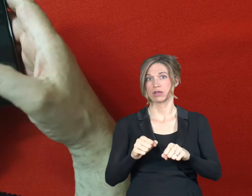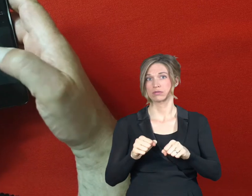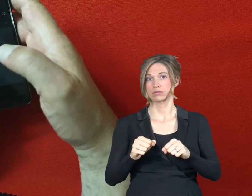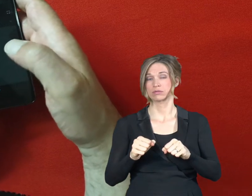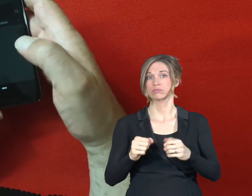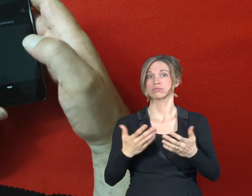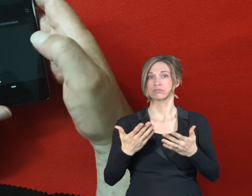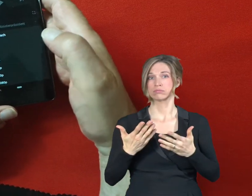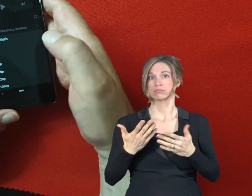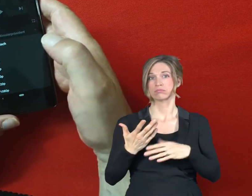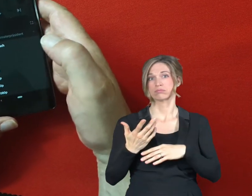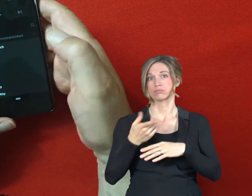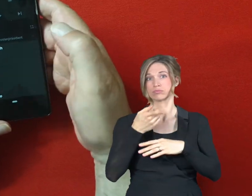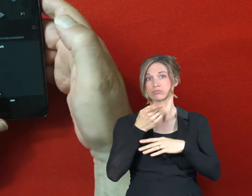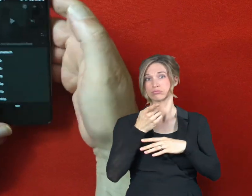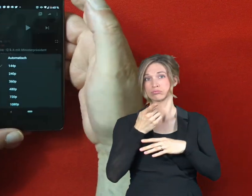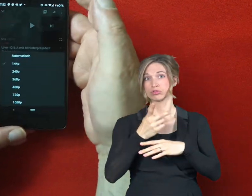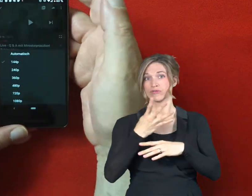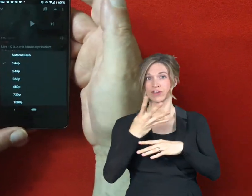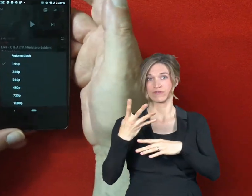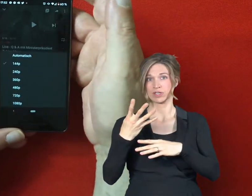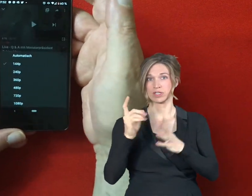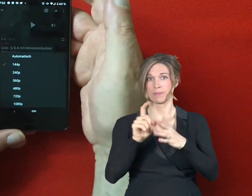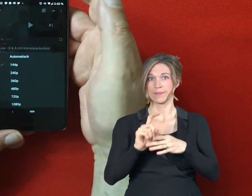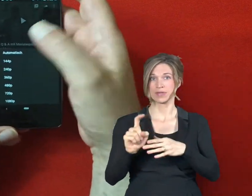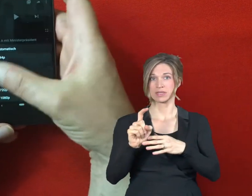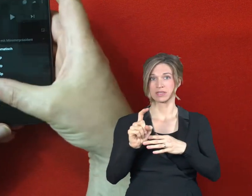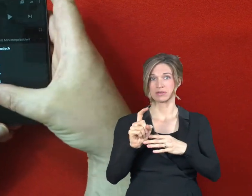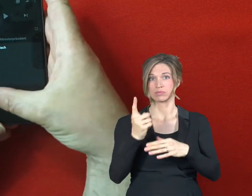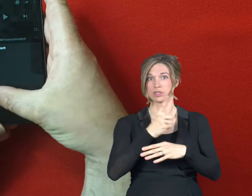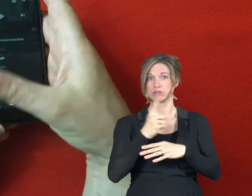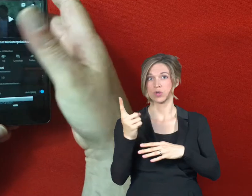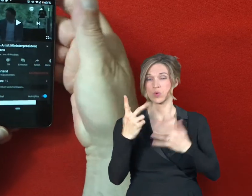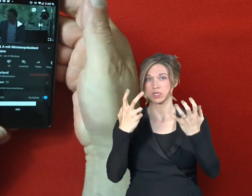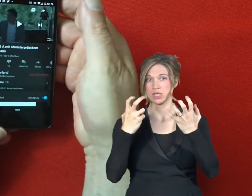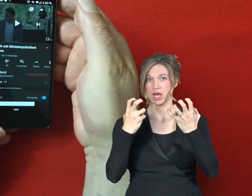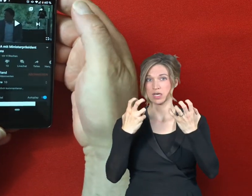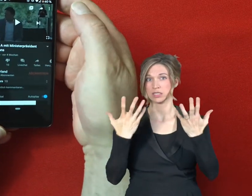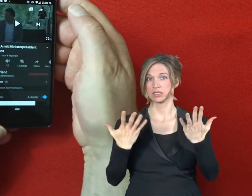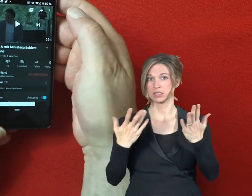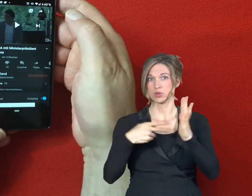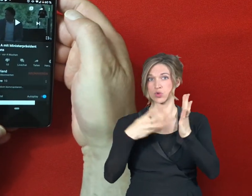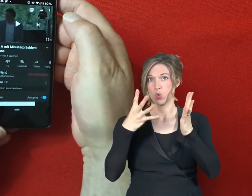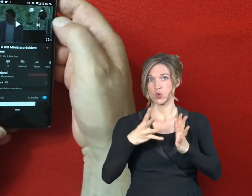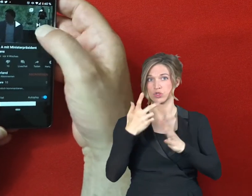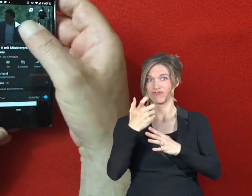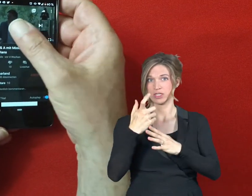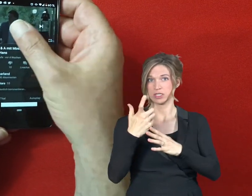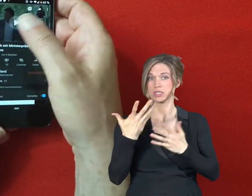1080, 1920, den einstellen. Das ist Full HD, so wie Sie es immer kennen.